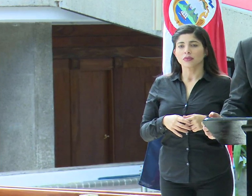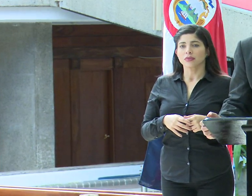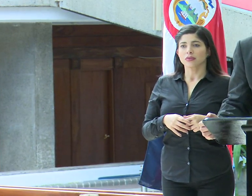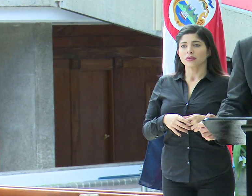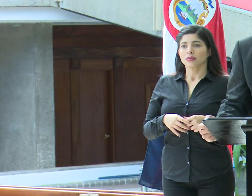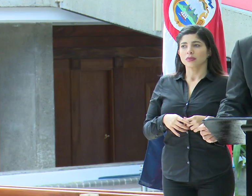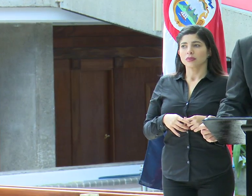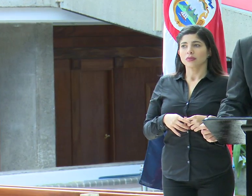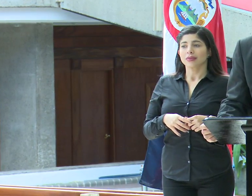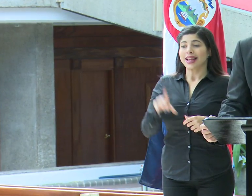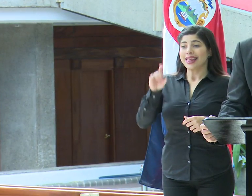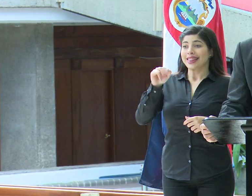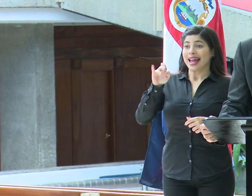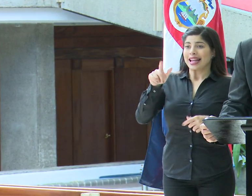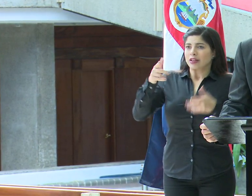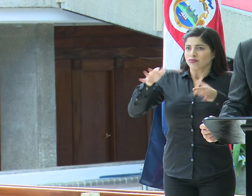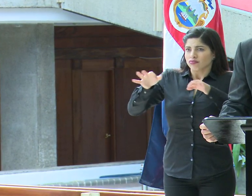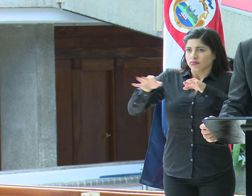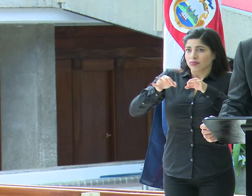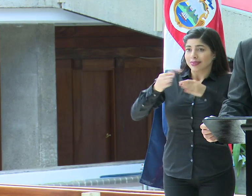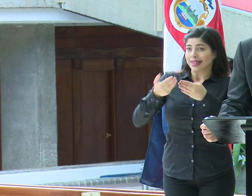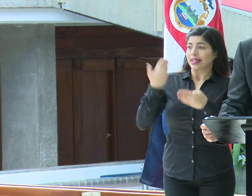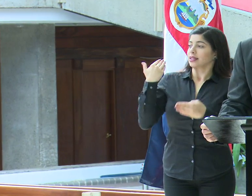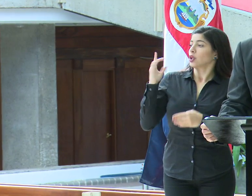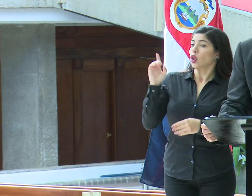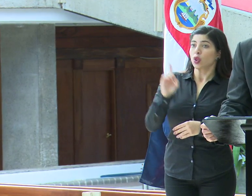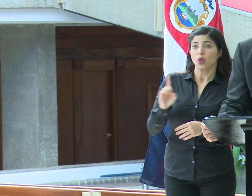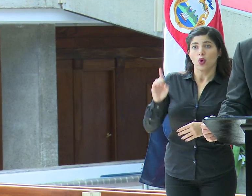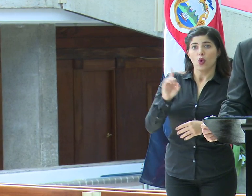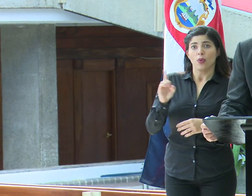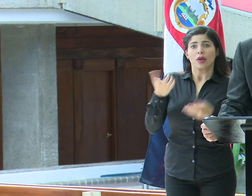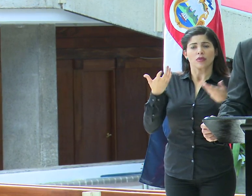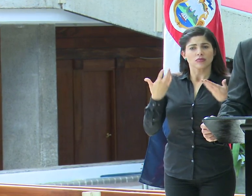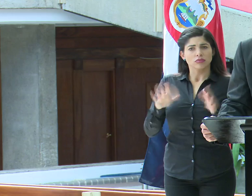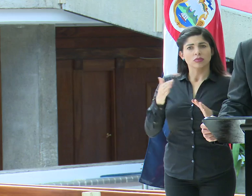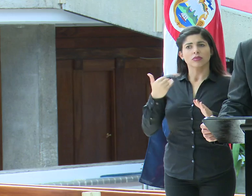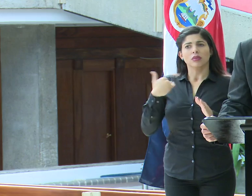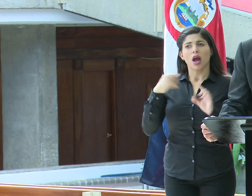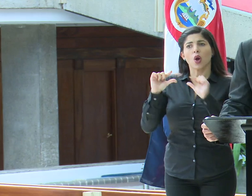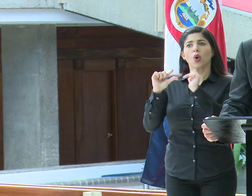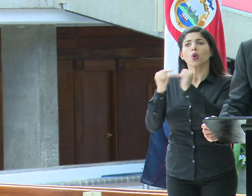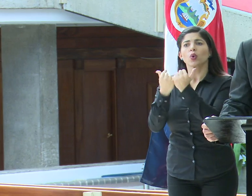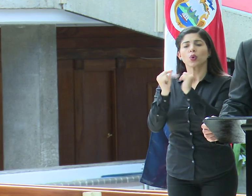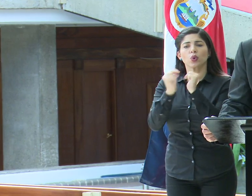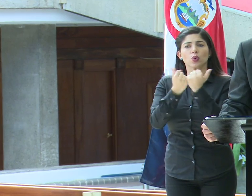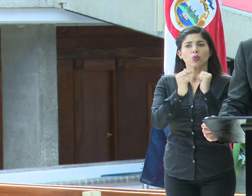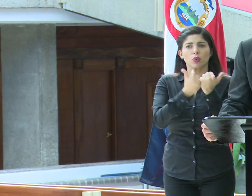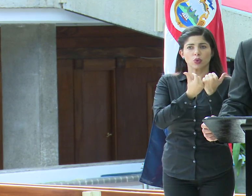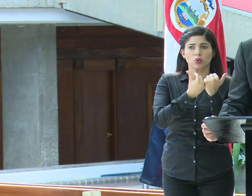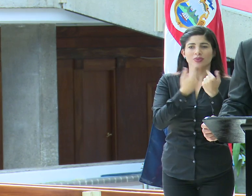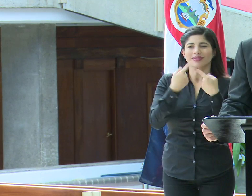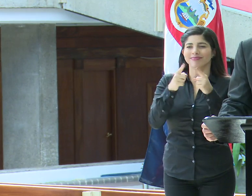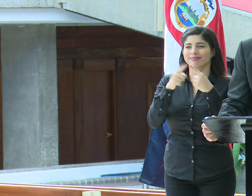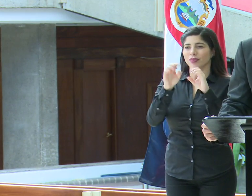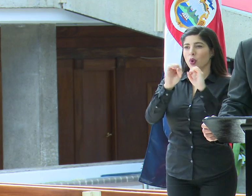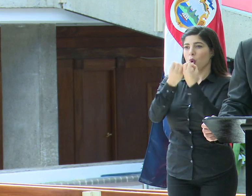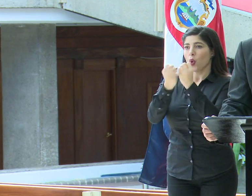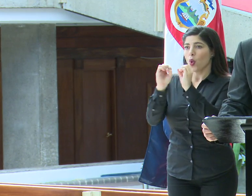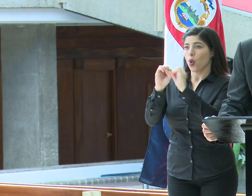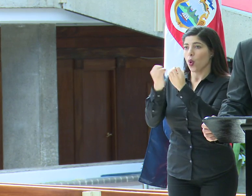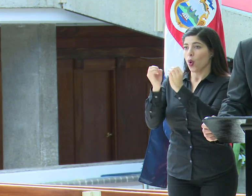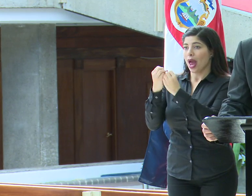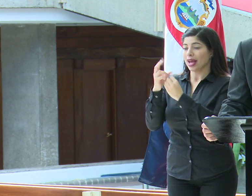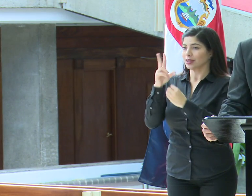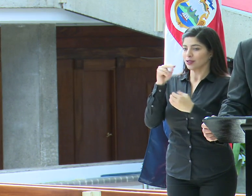Daniel lo mencionó, desde el domingo prácticamente tenemos grupos de organizaciones no